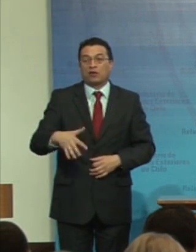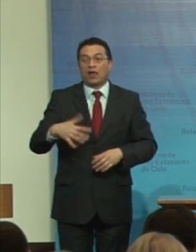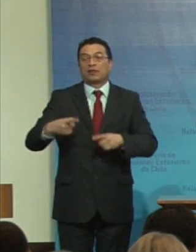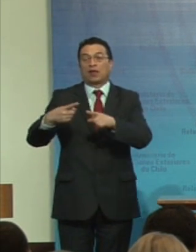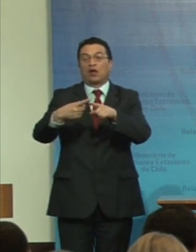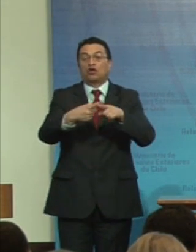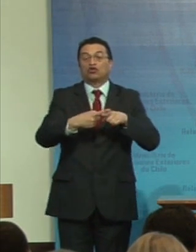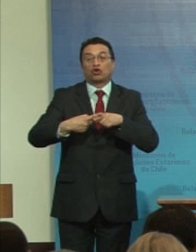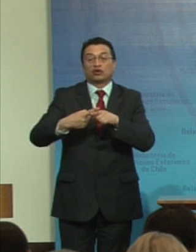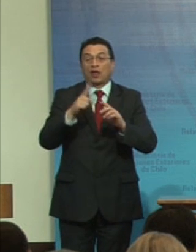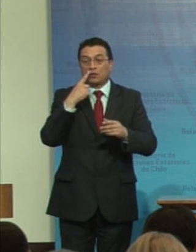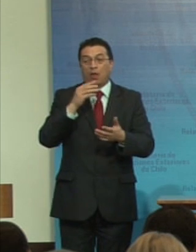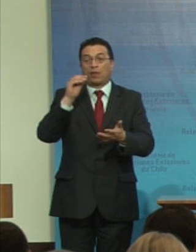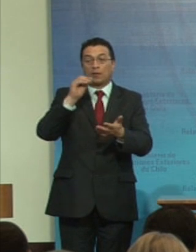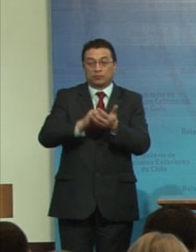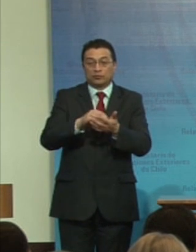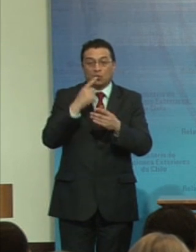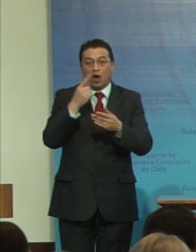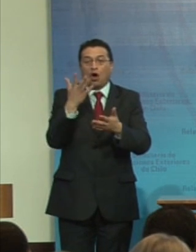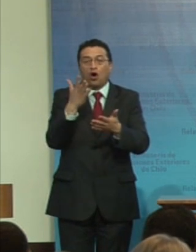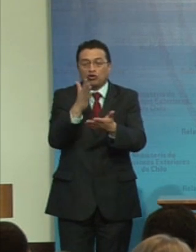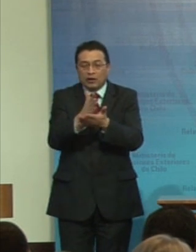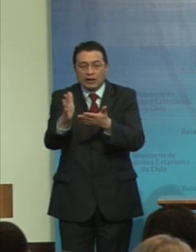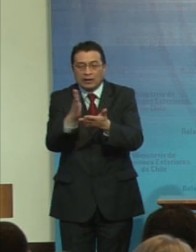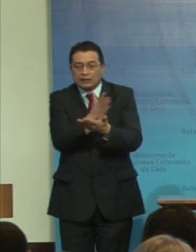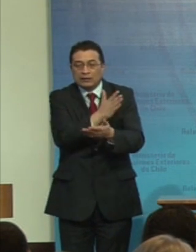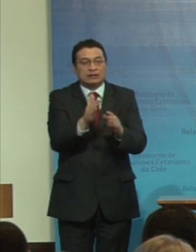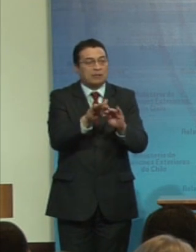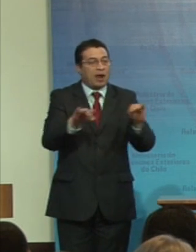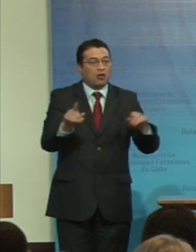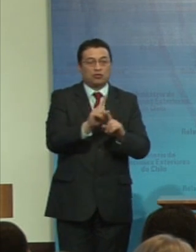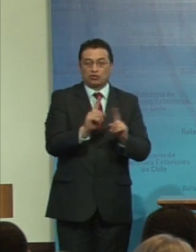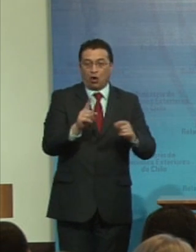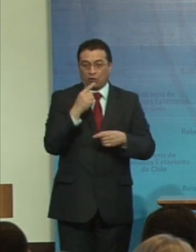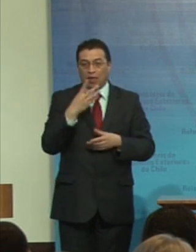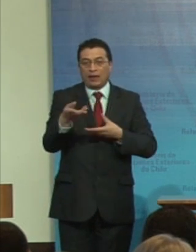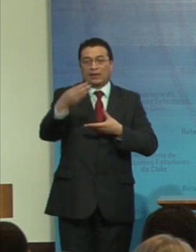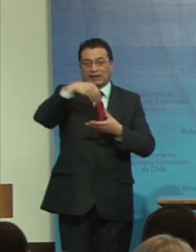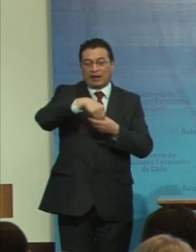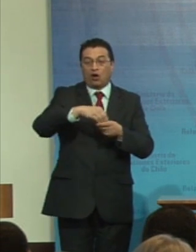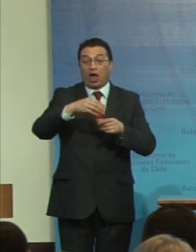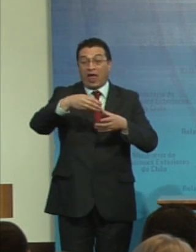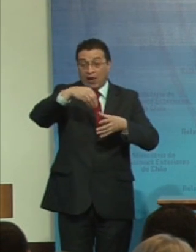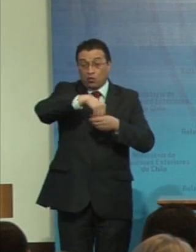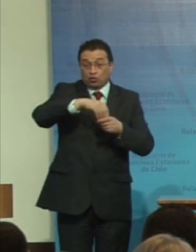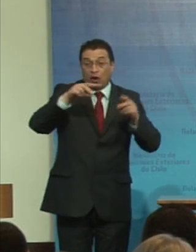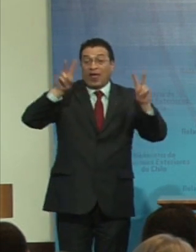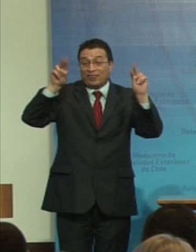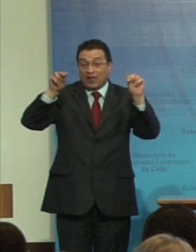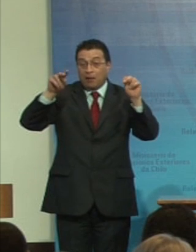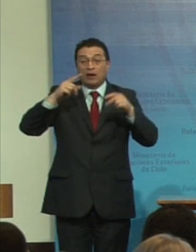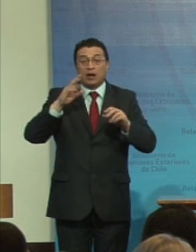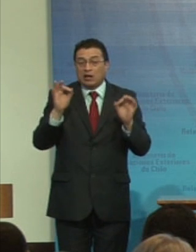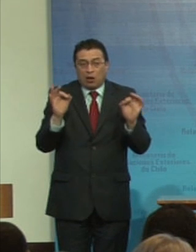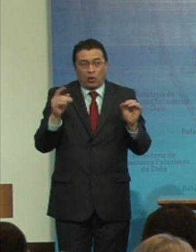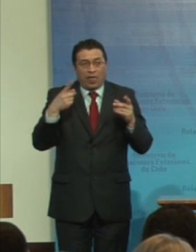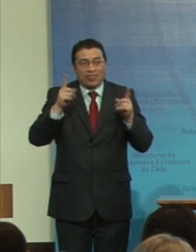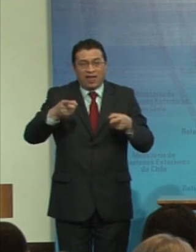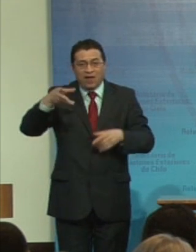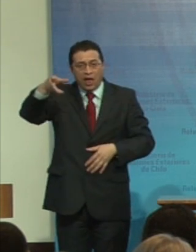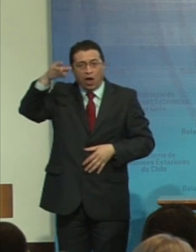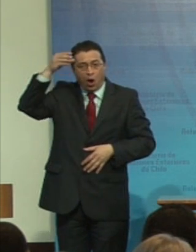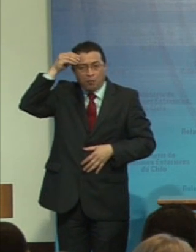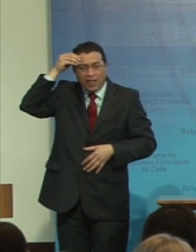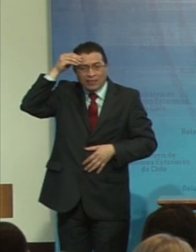no se establece por compartimentos separados estamos integrados la inclusión es un tema con natural que lo tenemos que comprender y